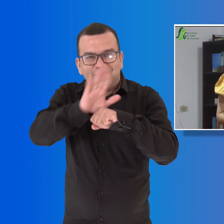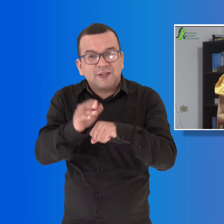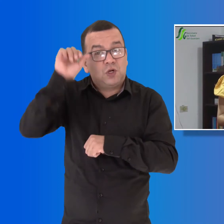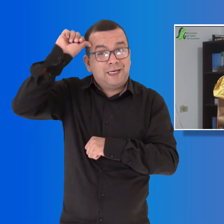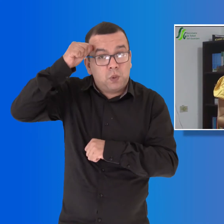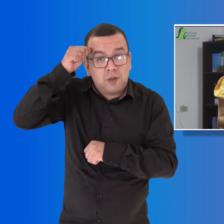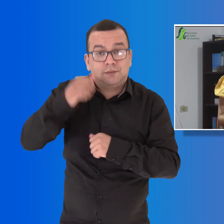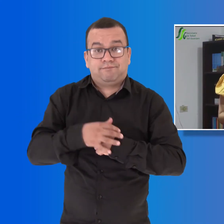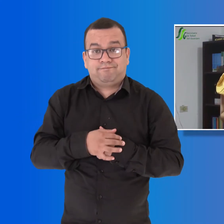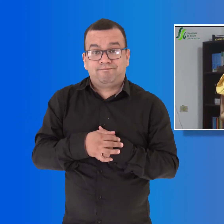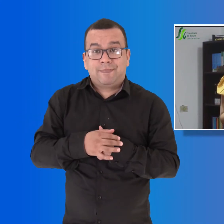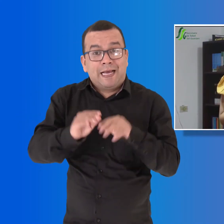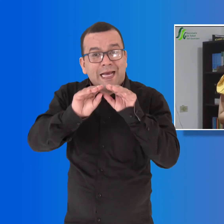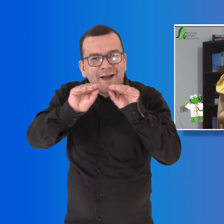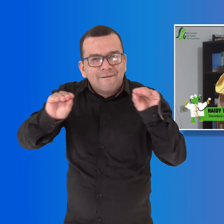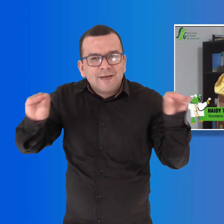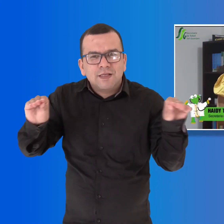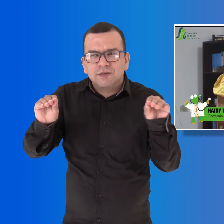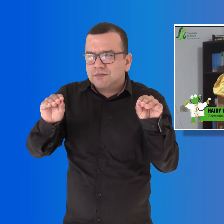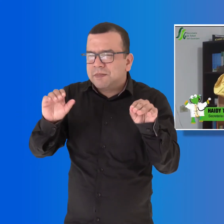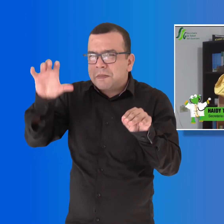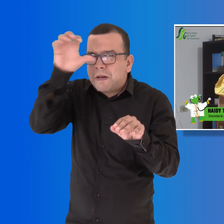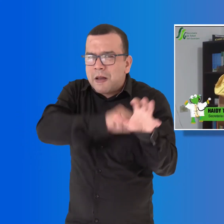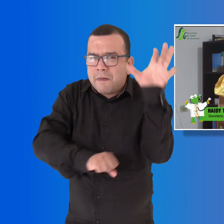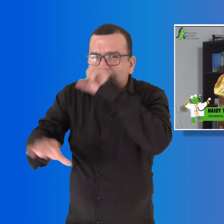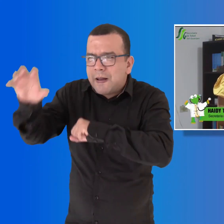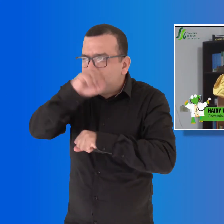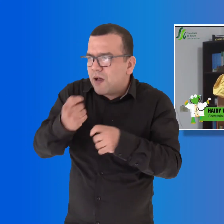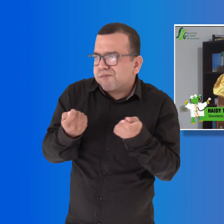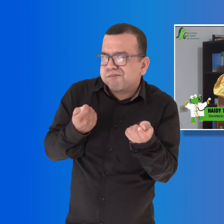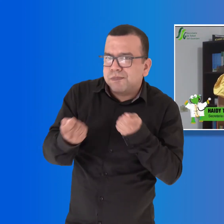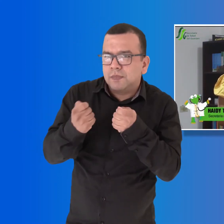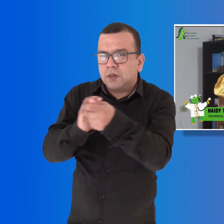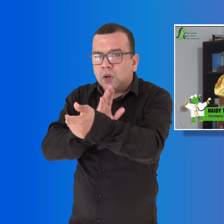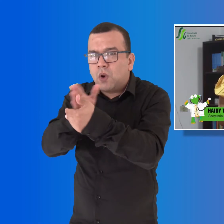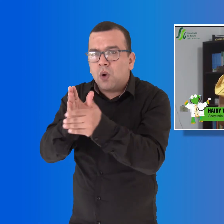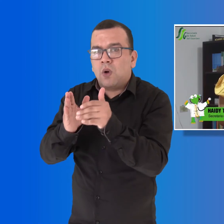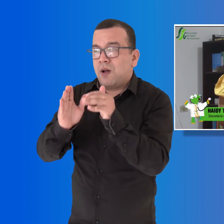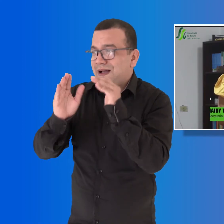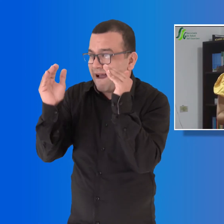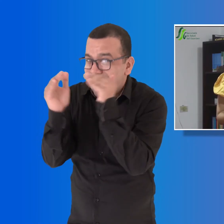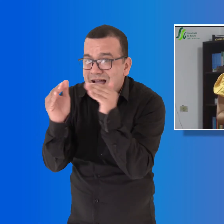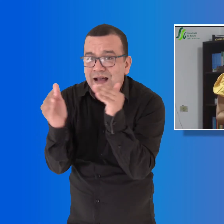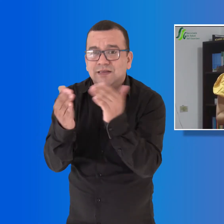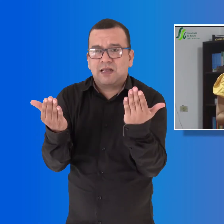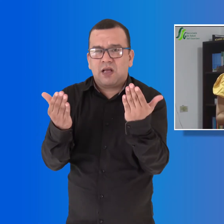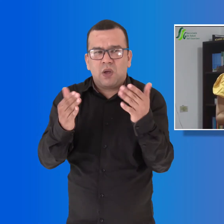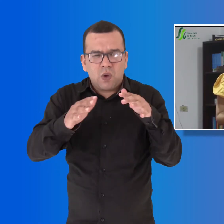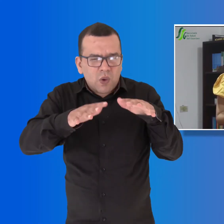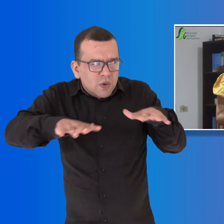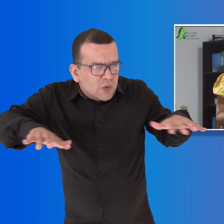detectados han sido o son de manejo domiciliario o en casa, la mejor forma de prevenir el